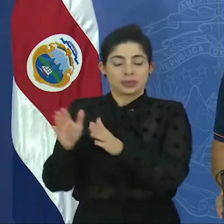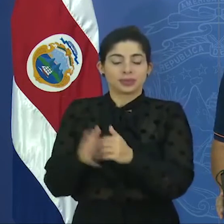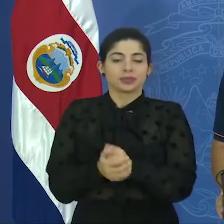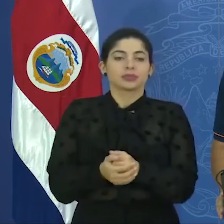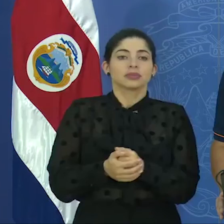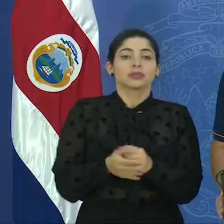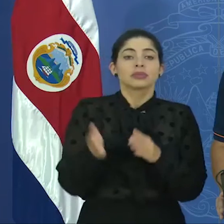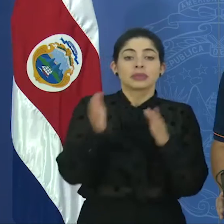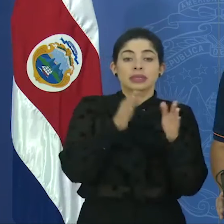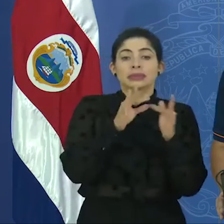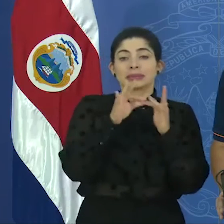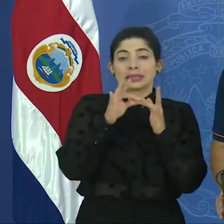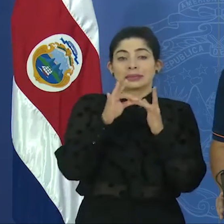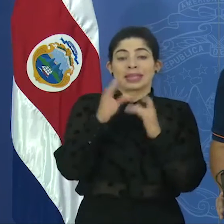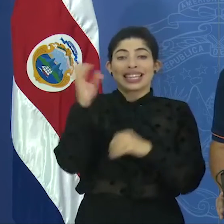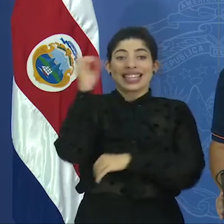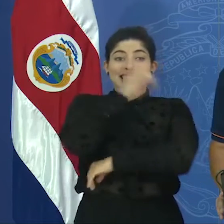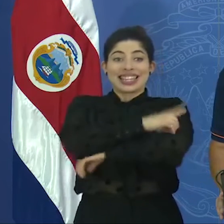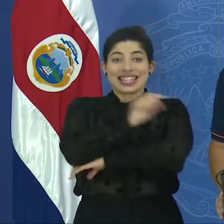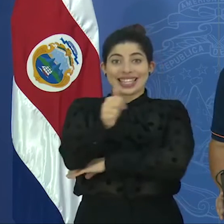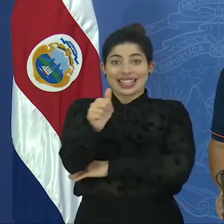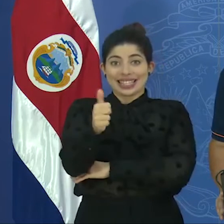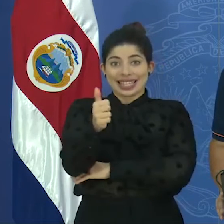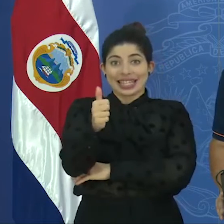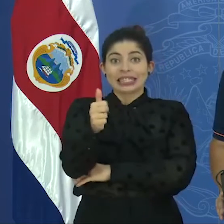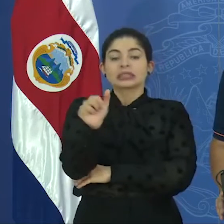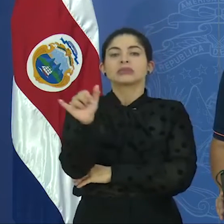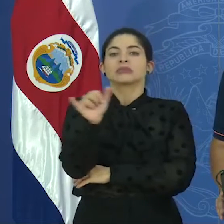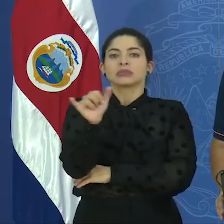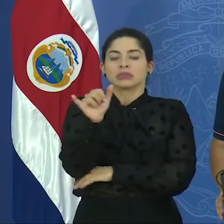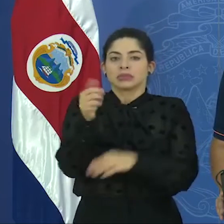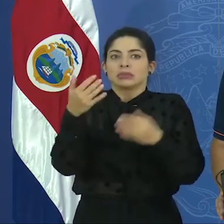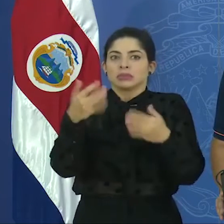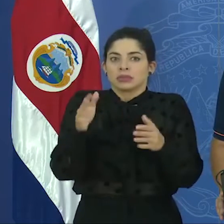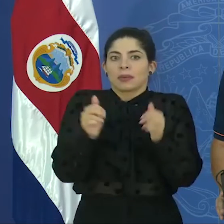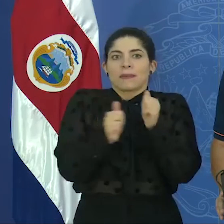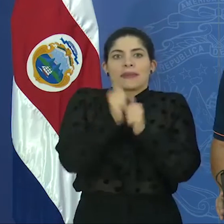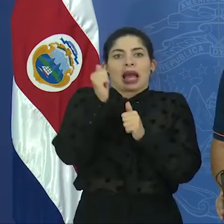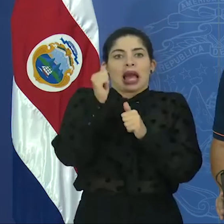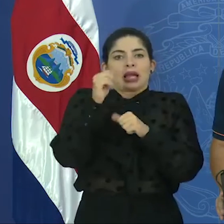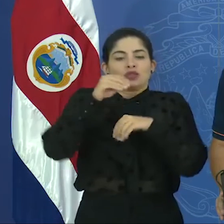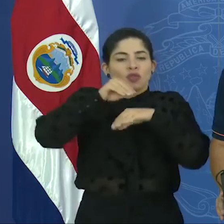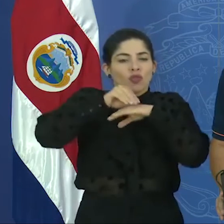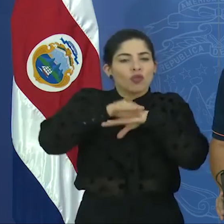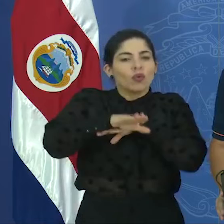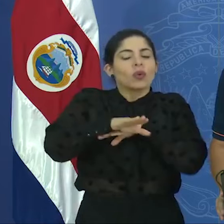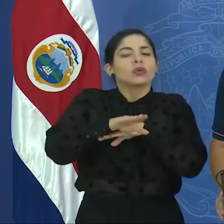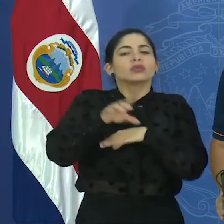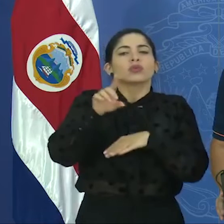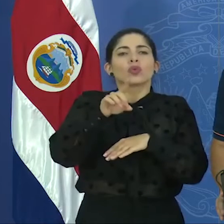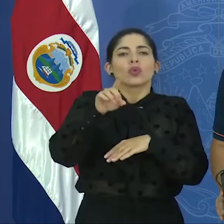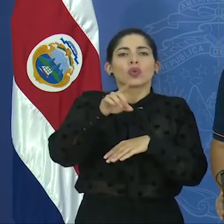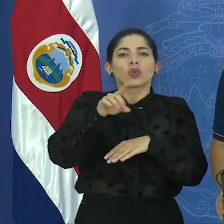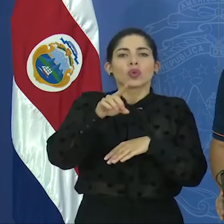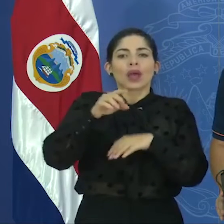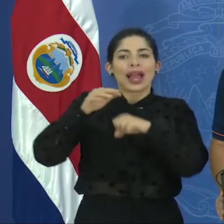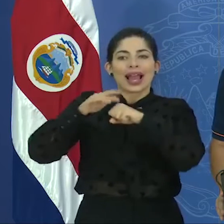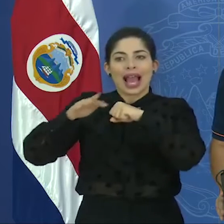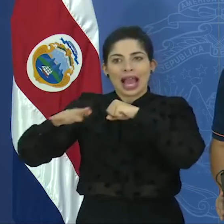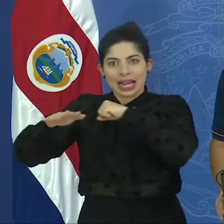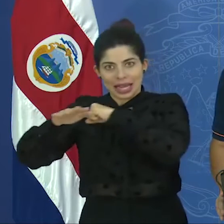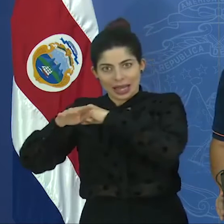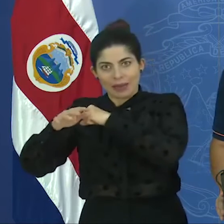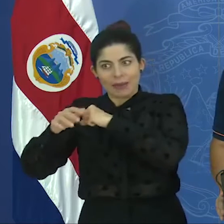Particularmente a partir del día 10 también hemos tenido mayor influencia en el Caribe